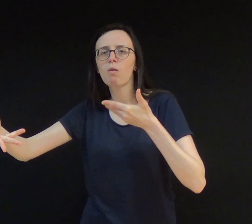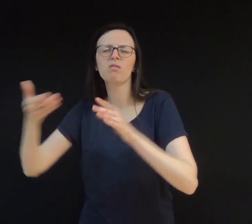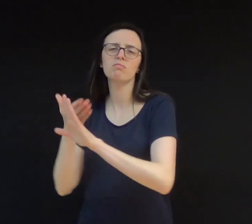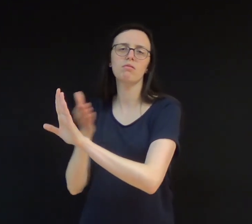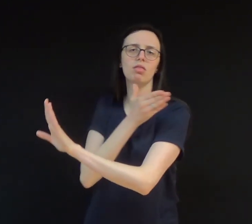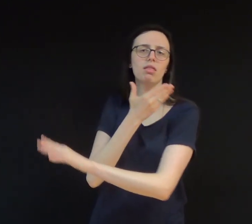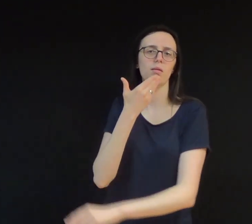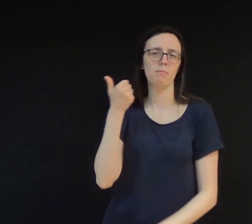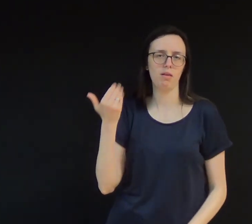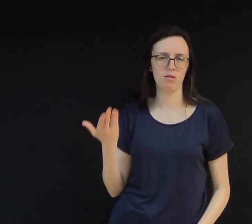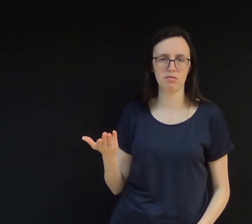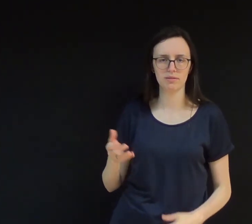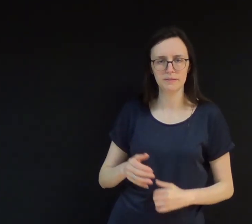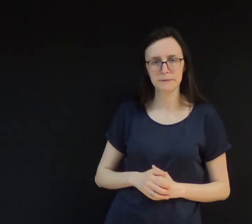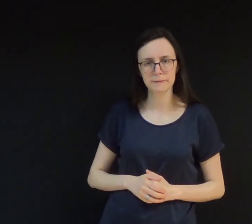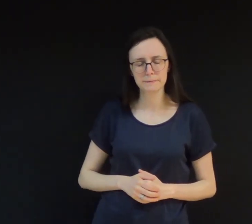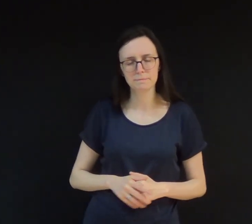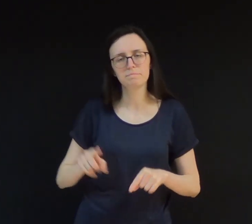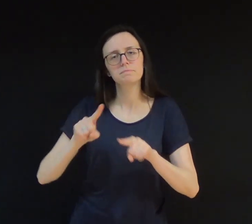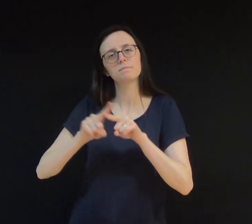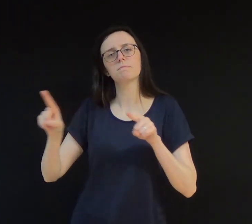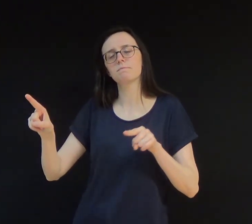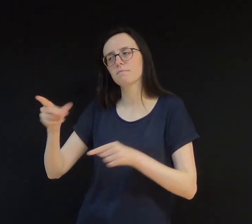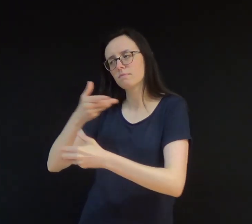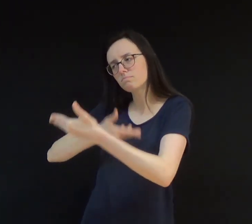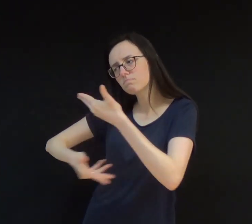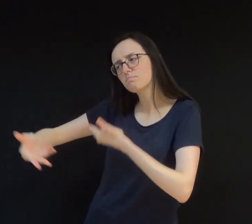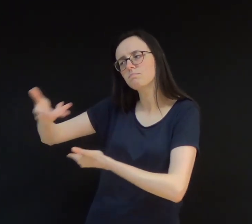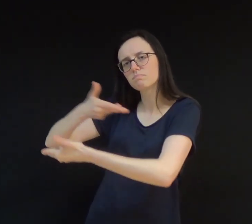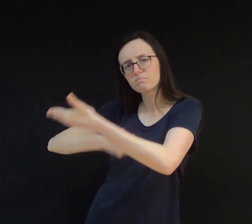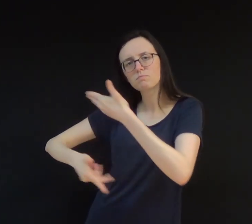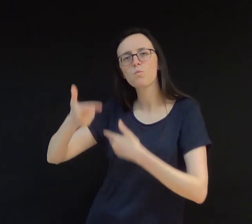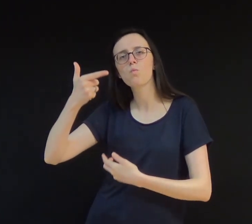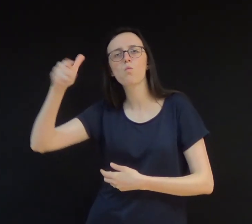A comunhão com o próximo e principalmente nos afastamos da nossa comunhão com Deus.